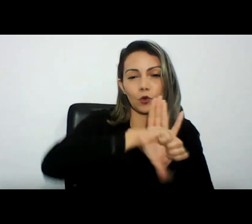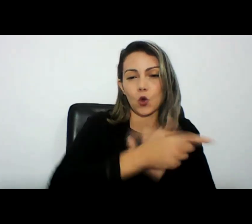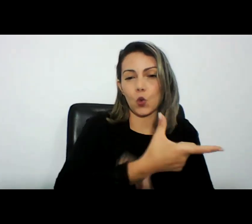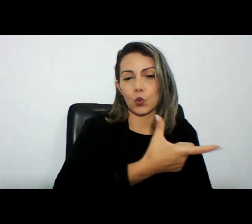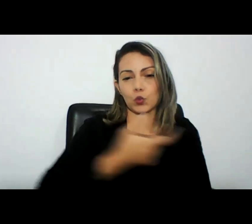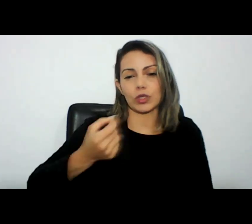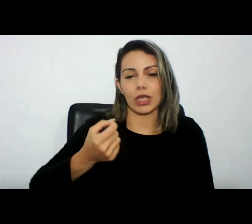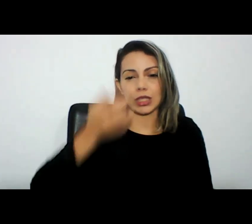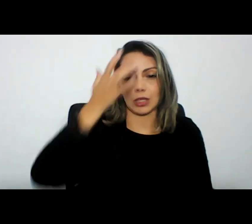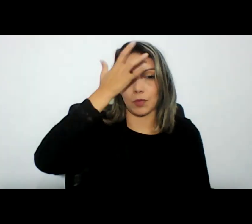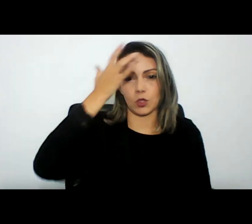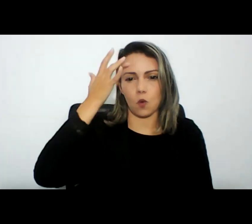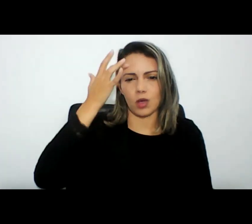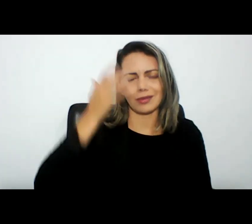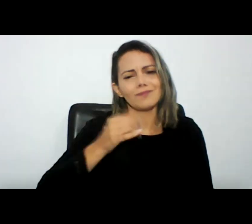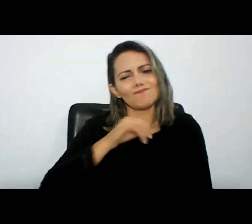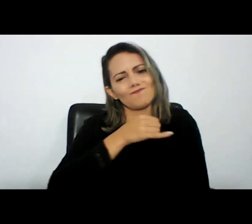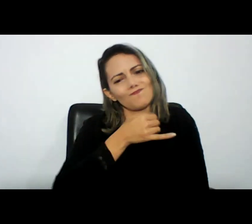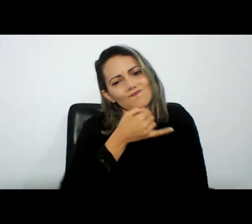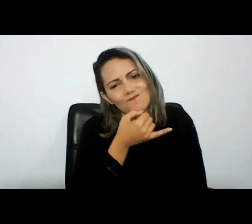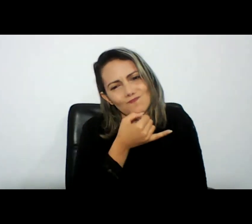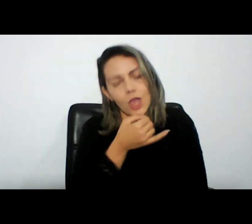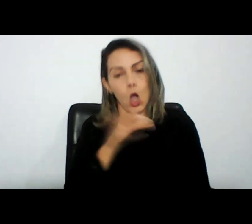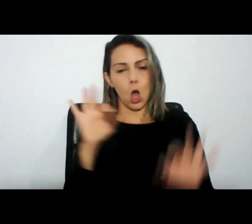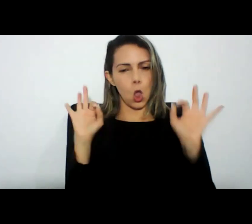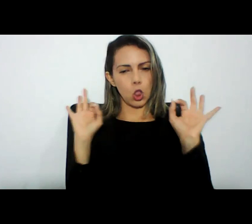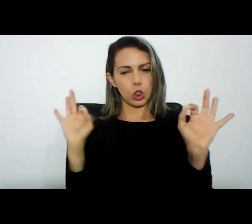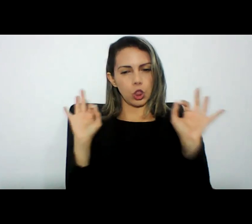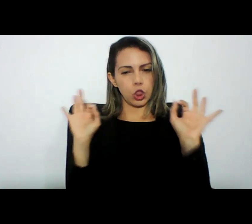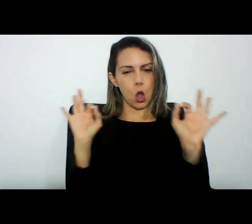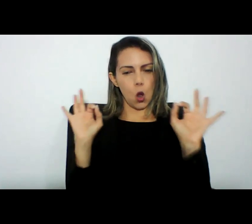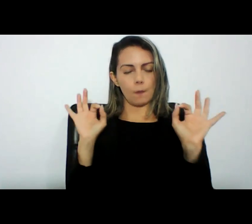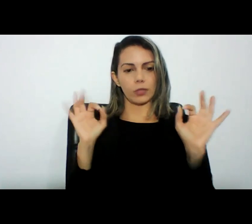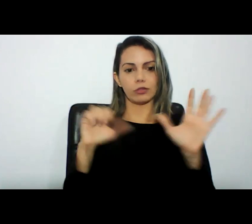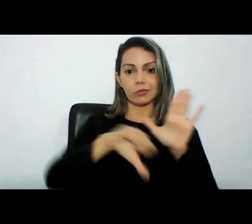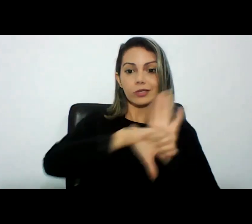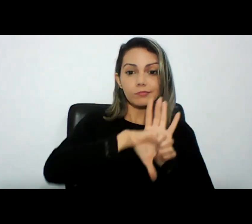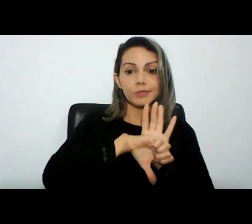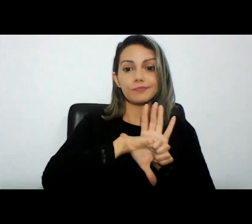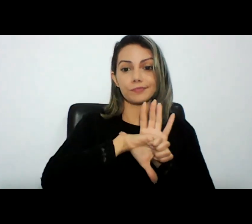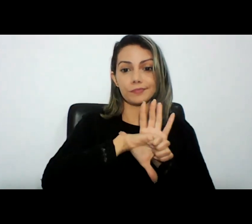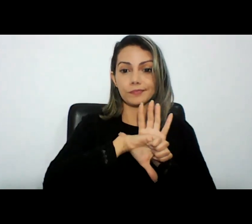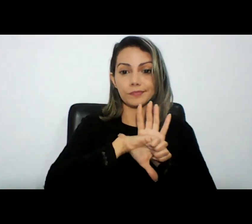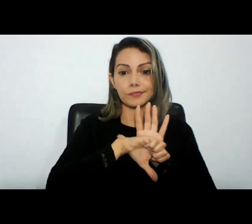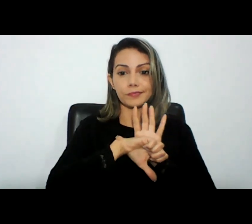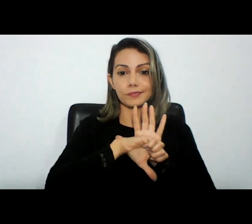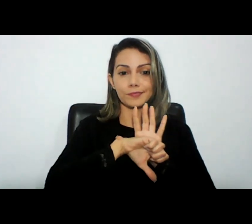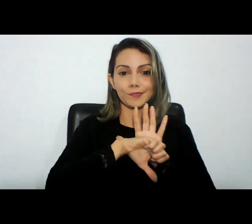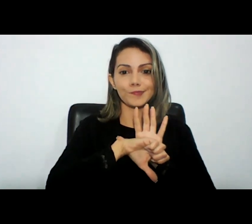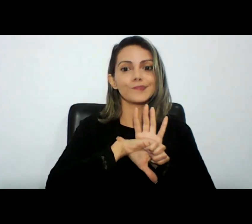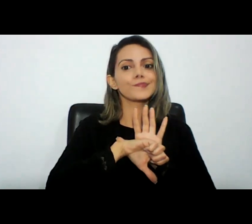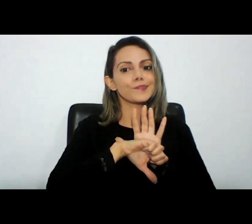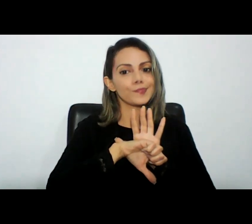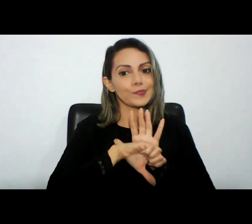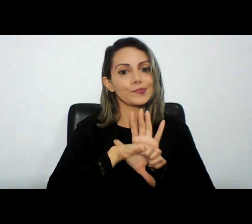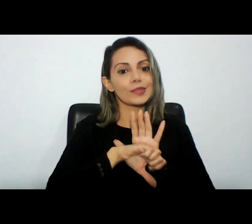do crime coloca esse glamour entre parênteses entre chaves no pior olhar que a gente pode ter acaba